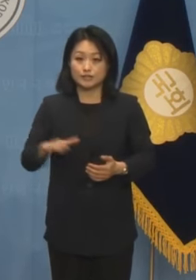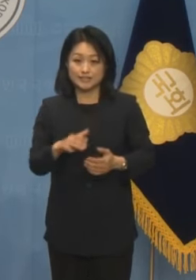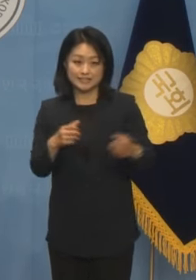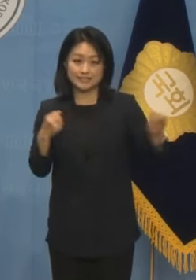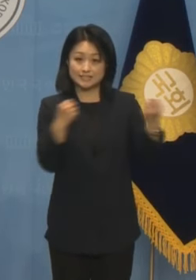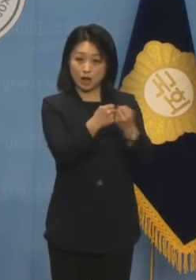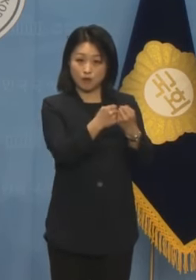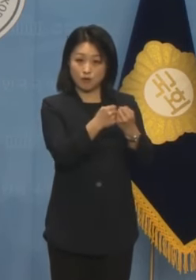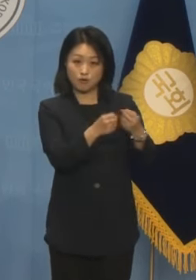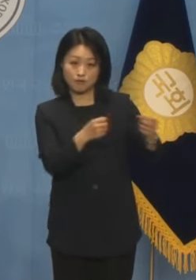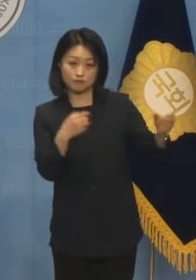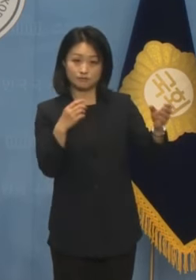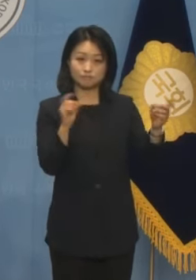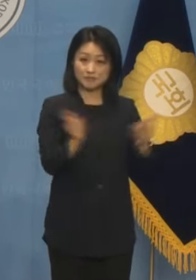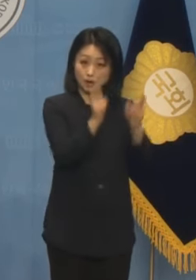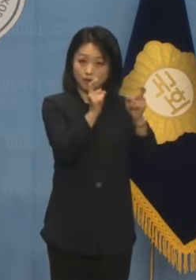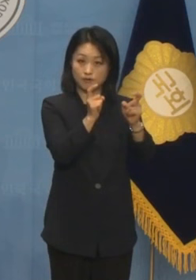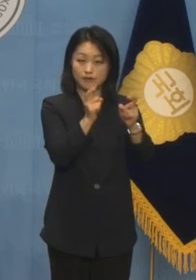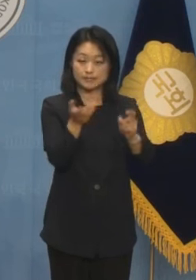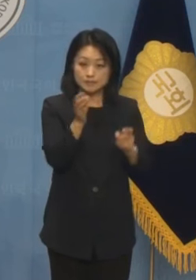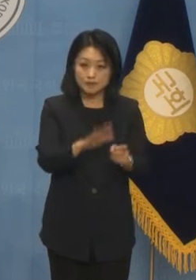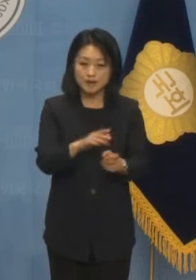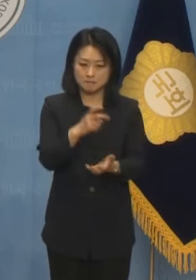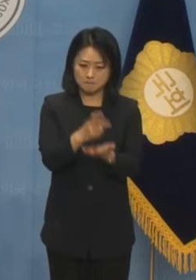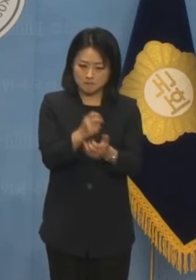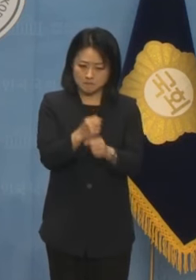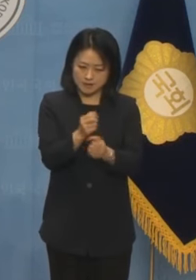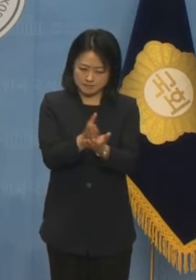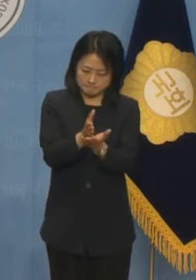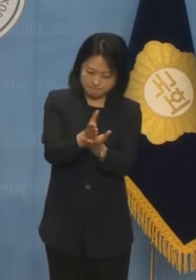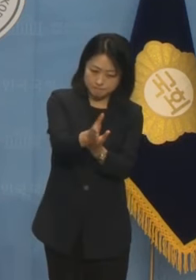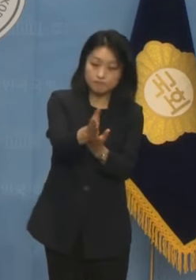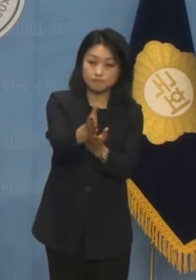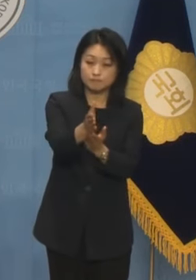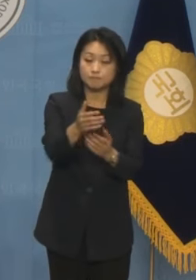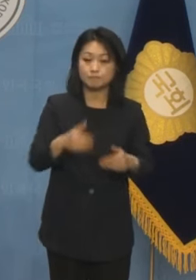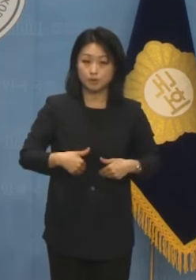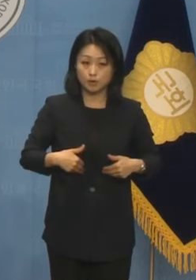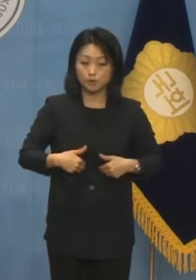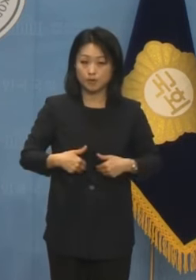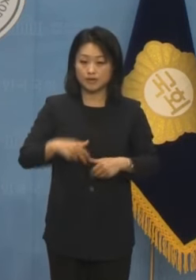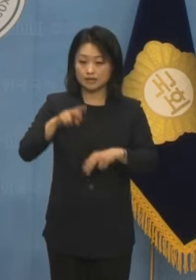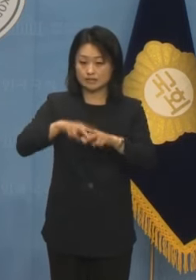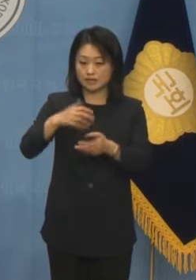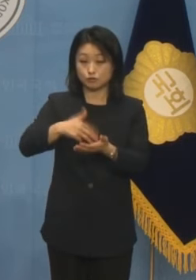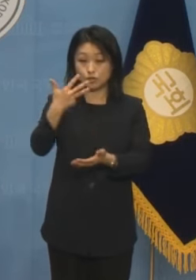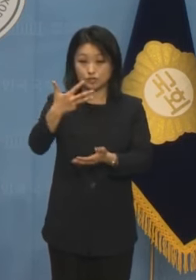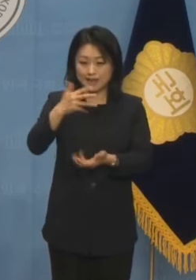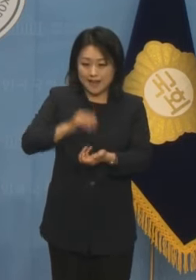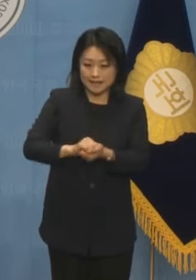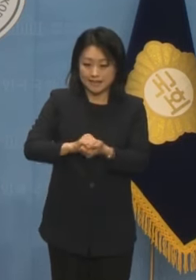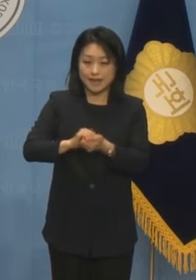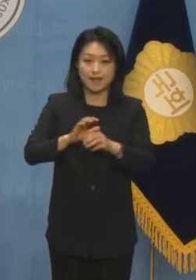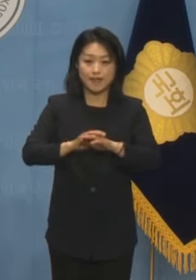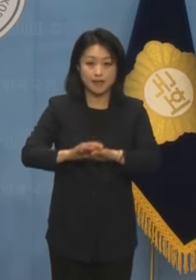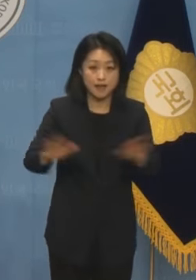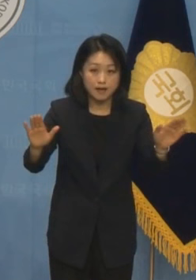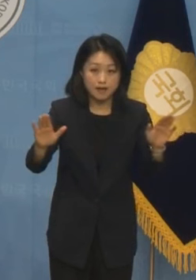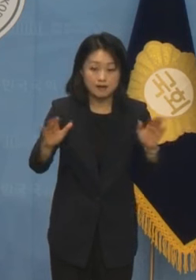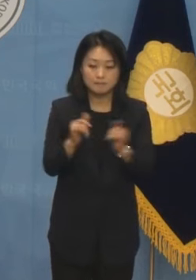속에서도 성과를 내는 길을 만들어 가야 합니다. 8석의 한계를 돌파해 나가야 하며 절박한